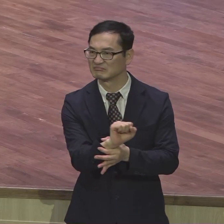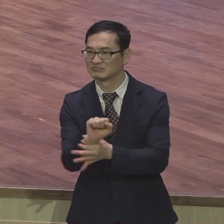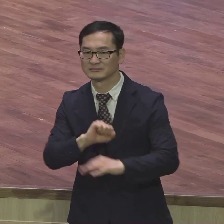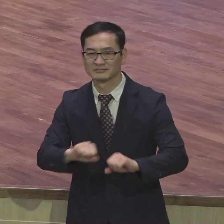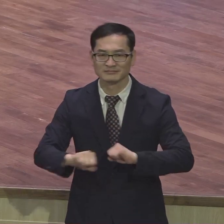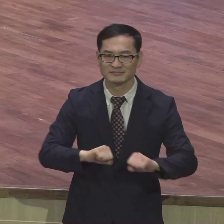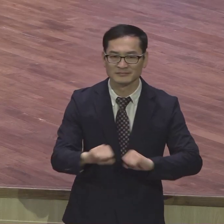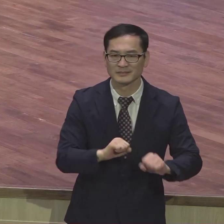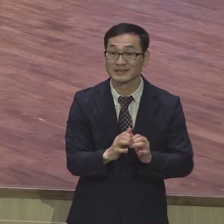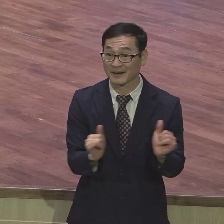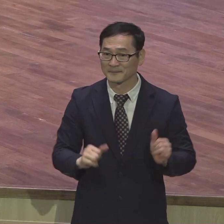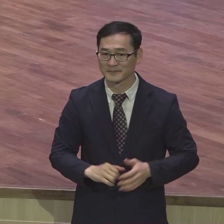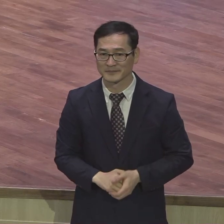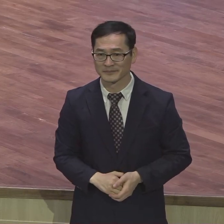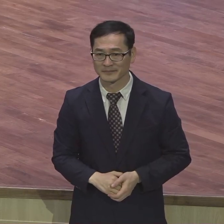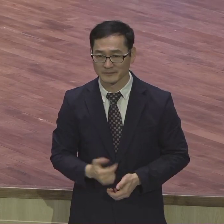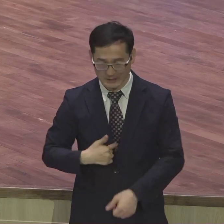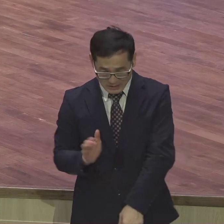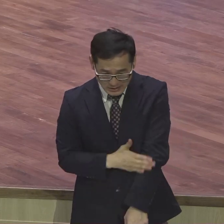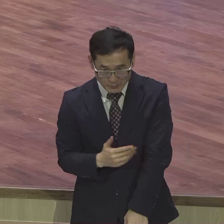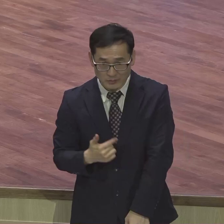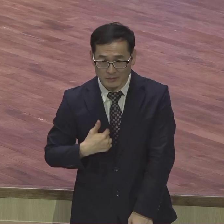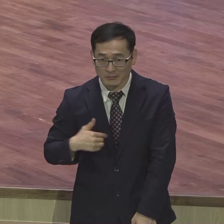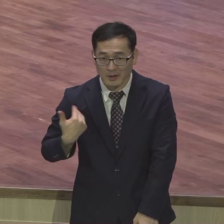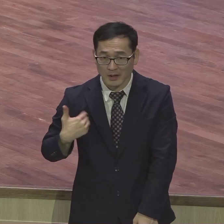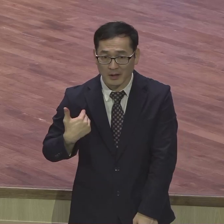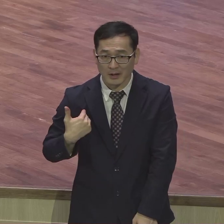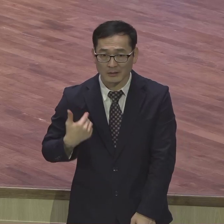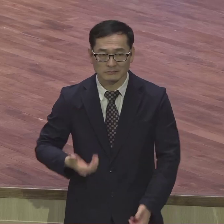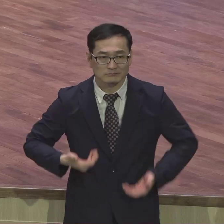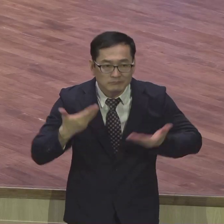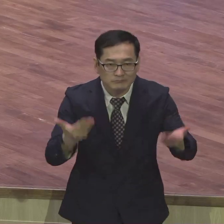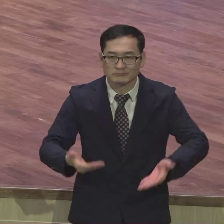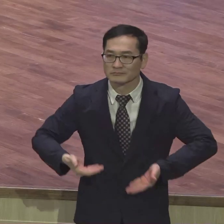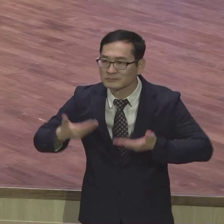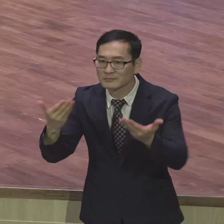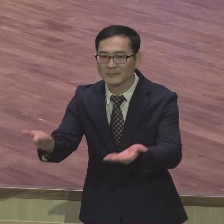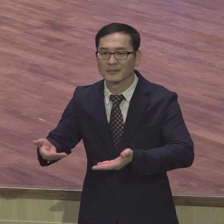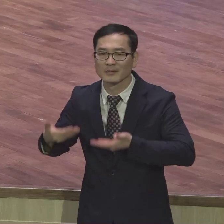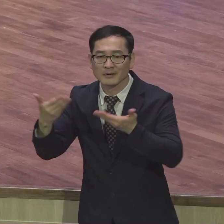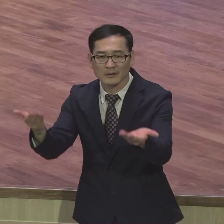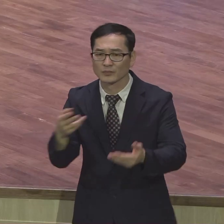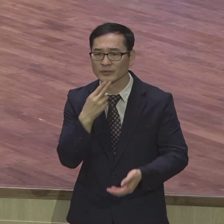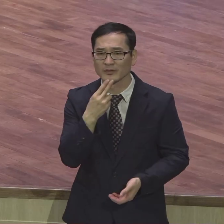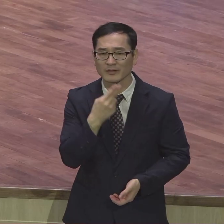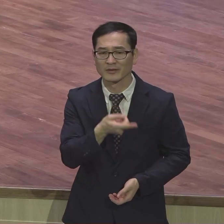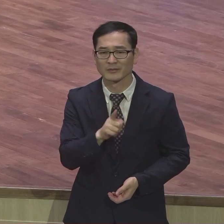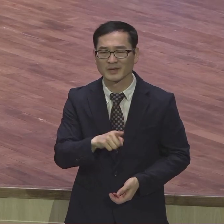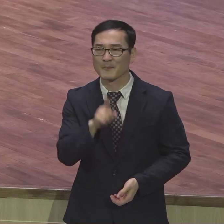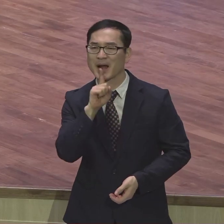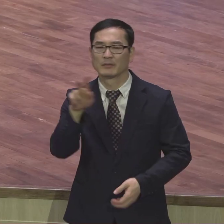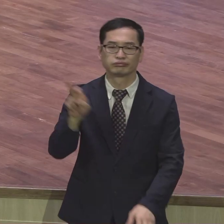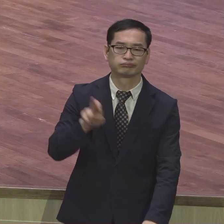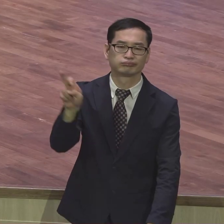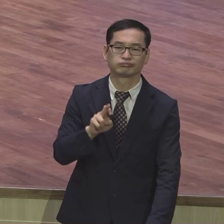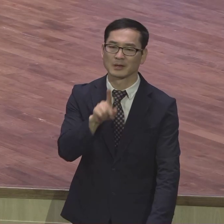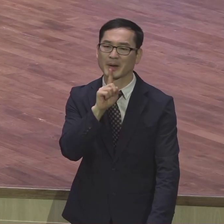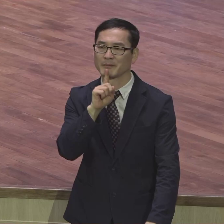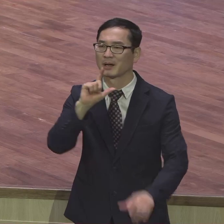잘못했는지 뭘 잘못했는지 몰라 지는 훨씬 하나 따라면서 온갖 다 할 놈이 우리 교회는 한